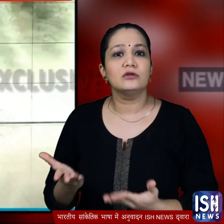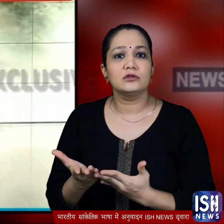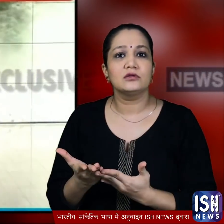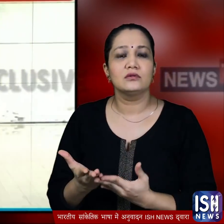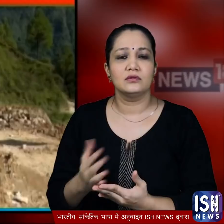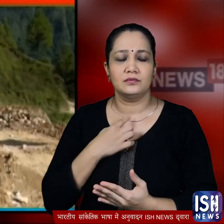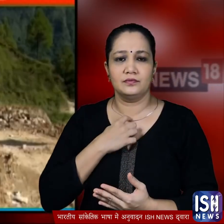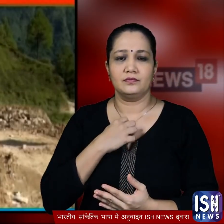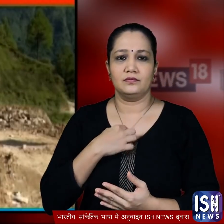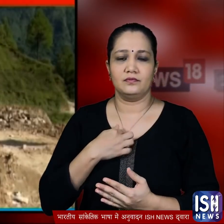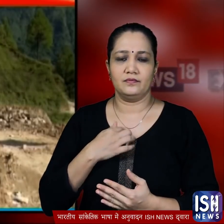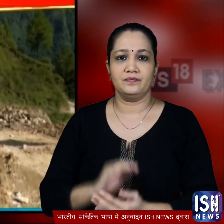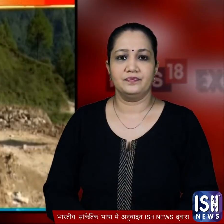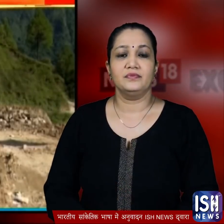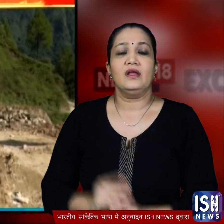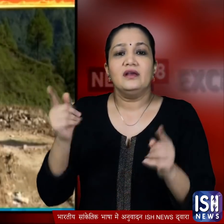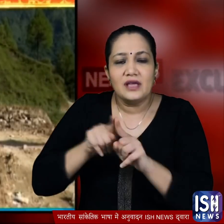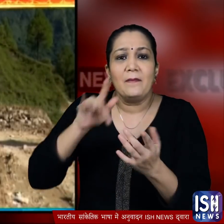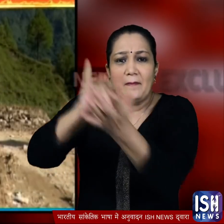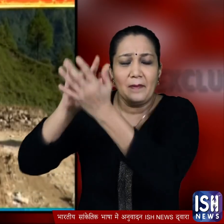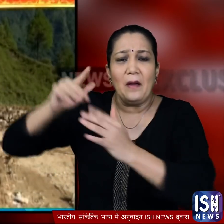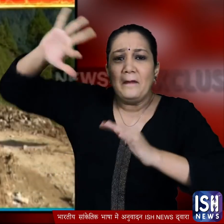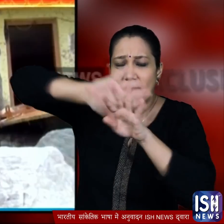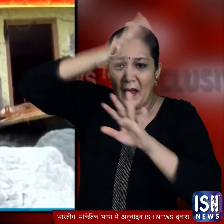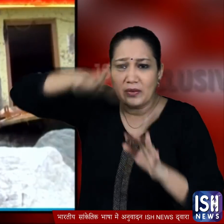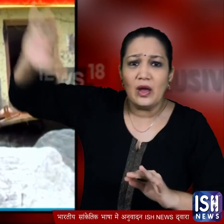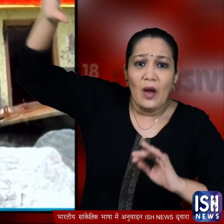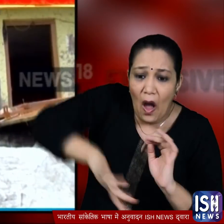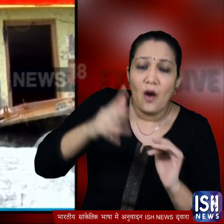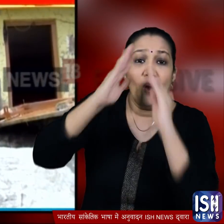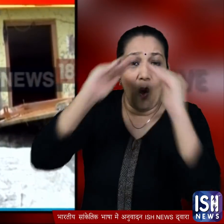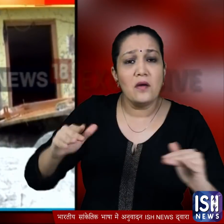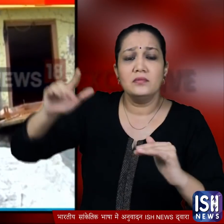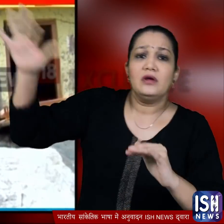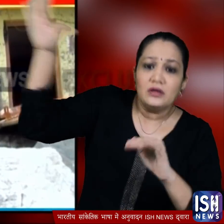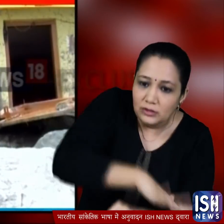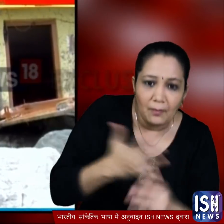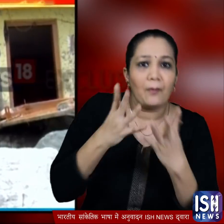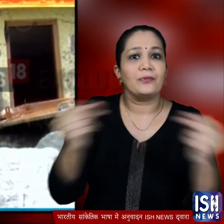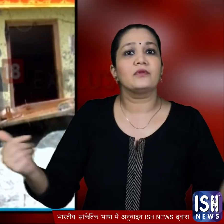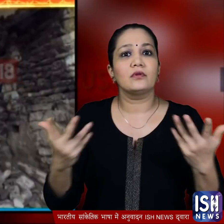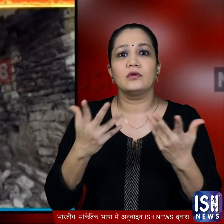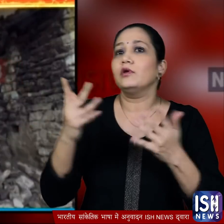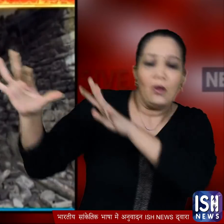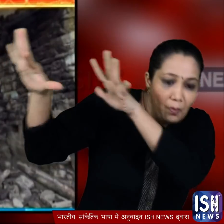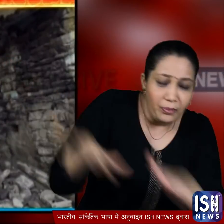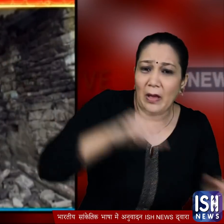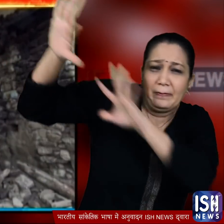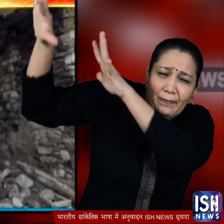दिया क्योंकि उन जगों पर ऐसे पहाड खिसके कि उन्होंने उनमें रहने वाले लोगों के सिर से चथी चीन ली पहाडों का मलबा ऐसा गिरा